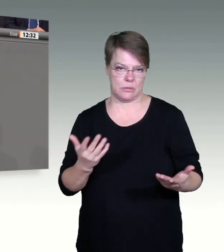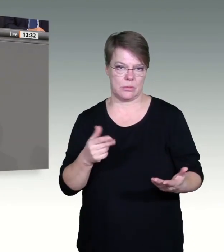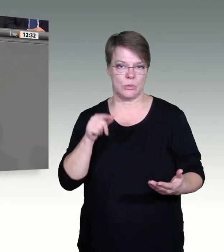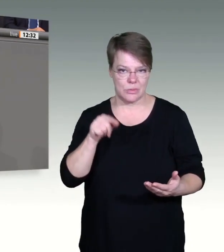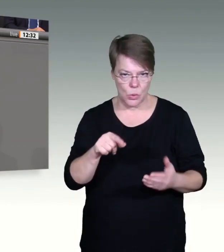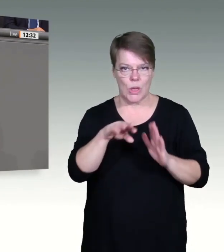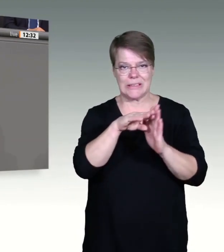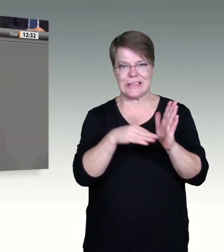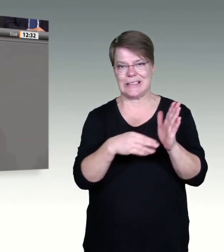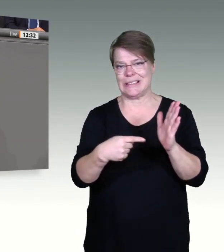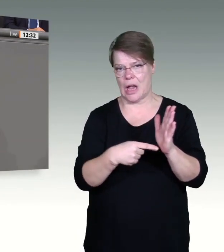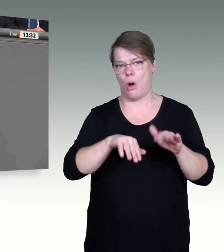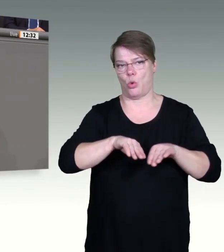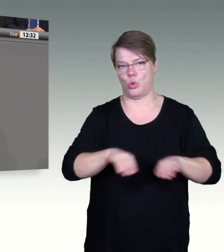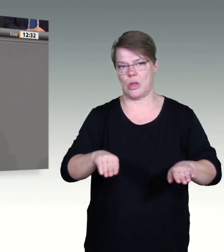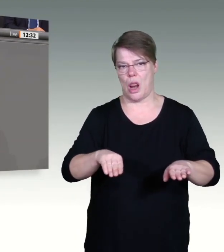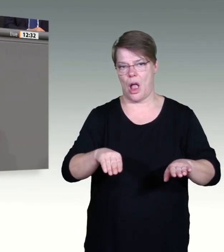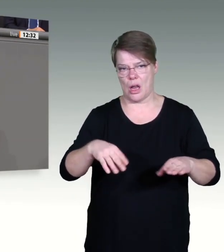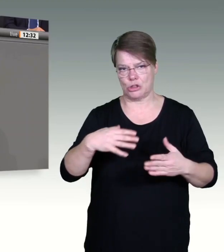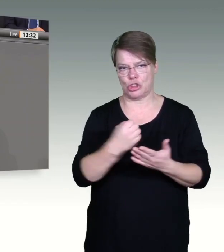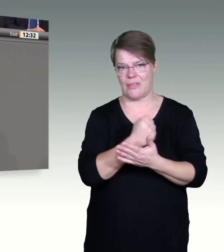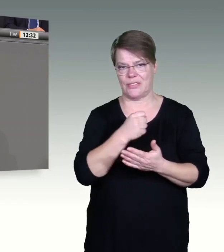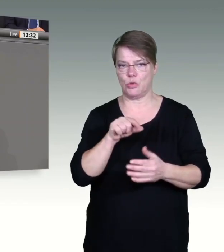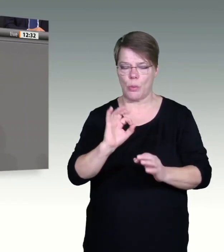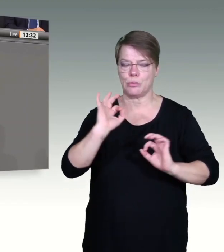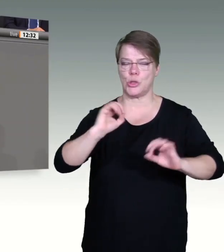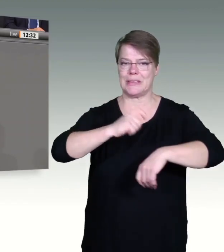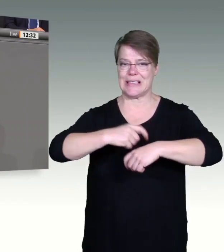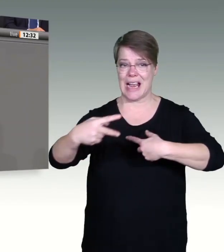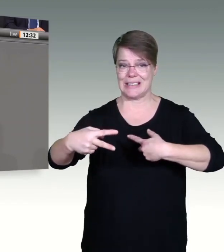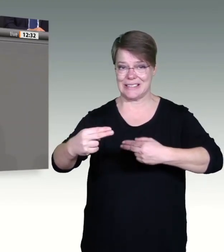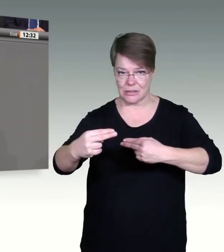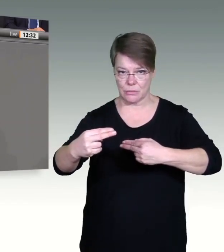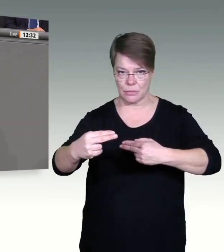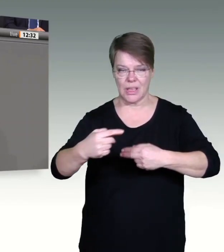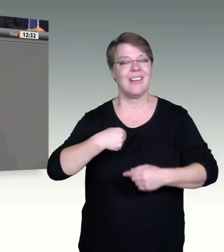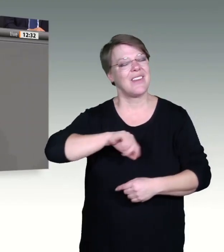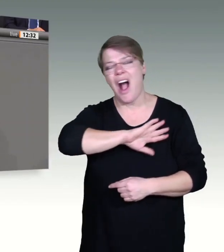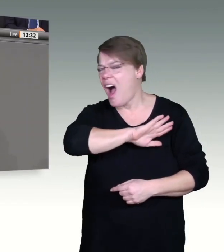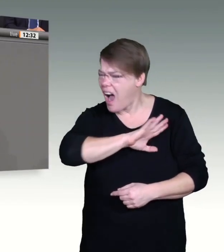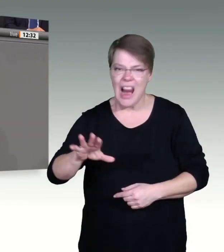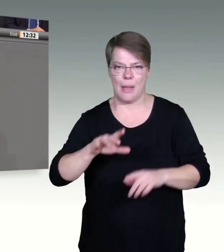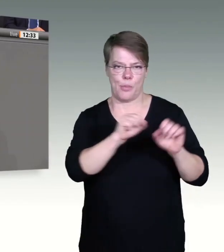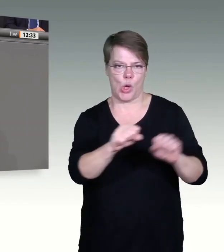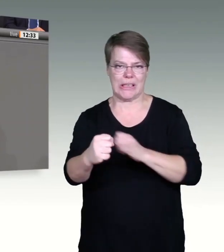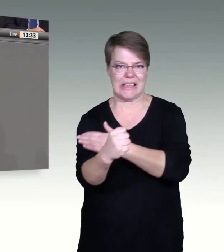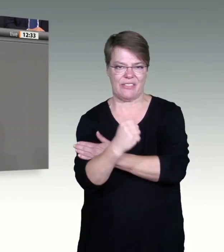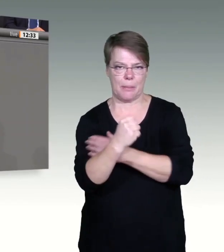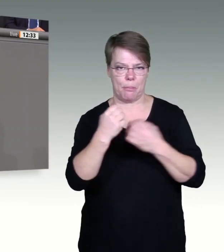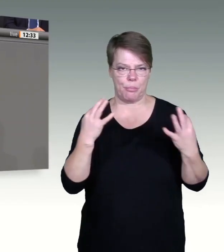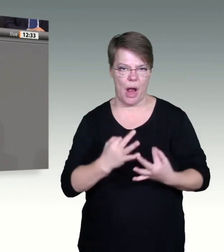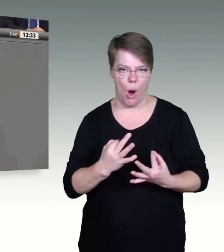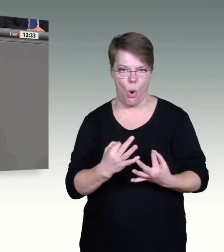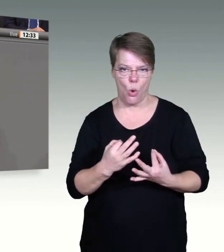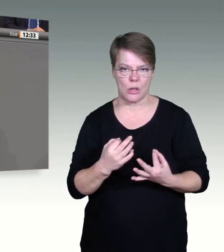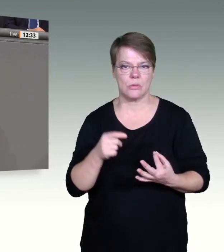für uns der Schutz vulnerabler Gruppen besonders wichtig. Deswegen aus dieser Verantwortung heraus fordern wir, dass alle Menschen, die in